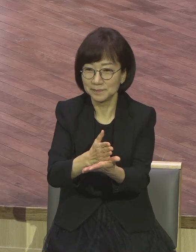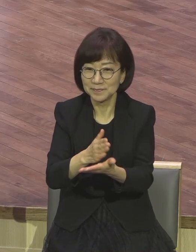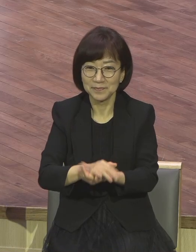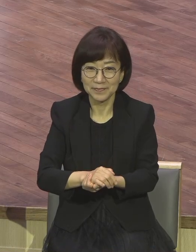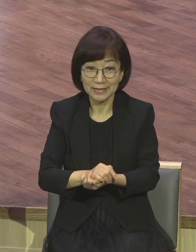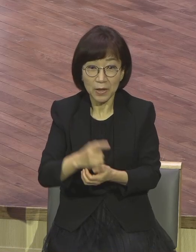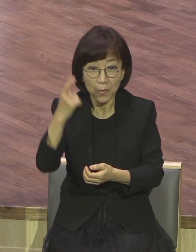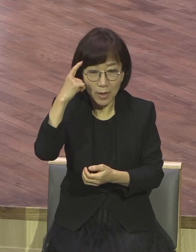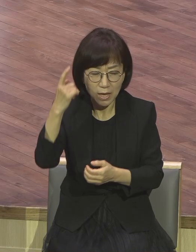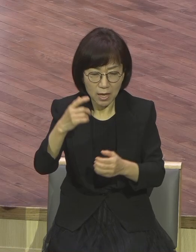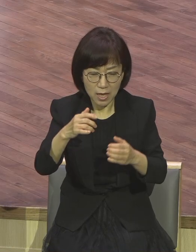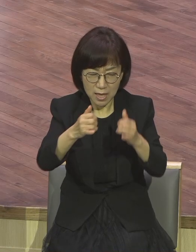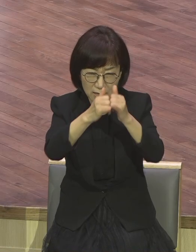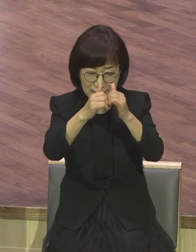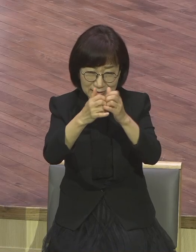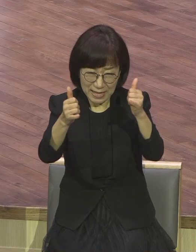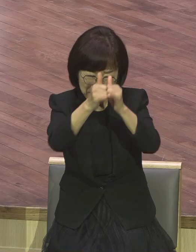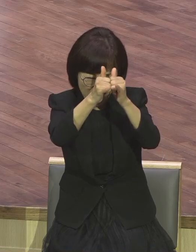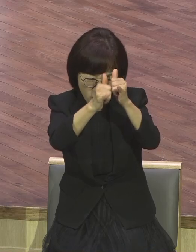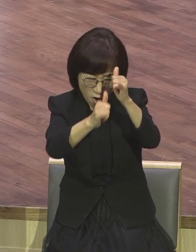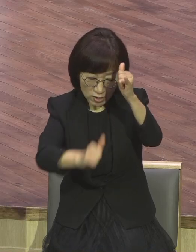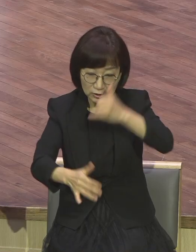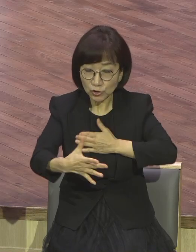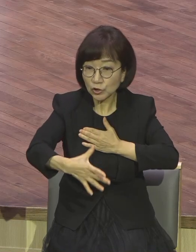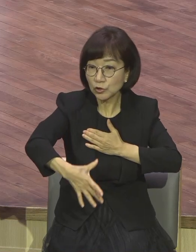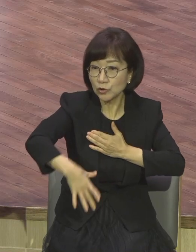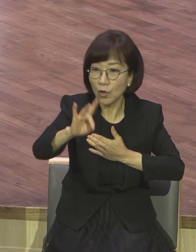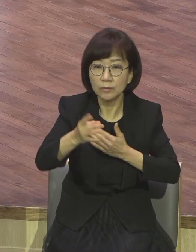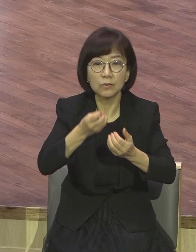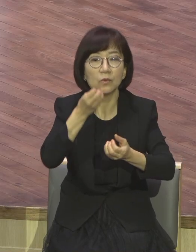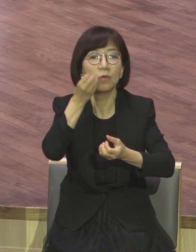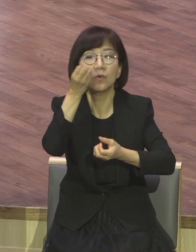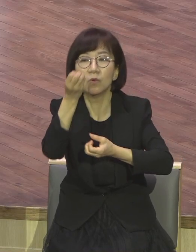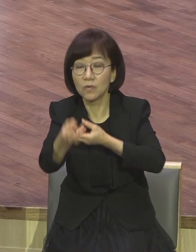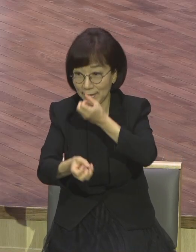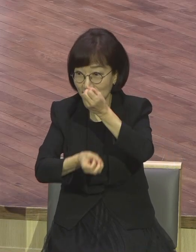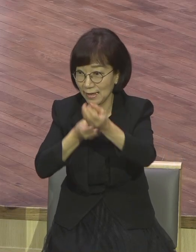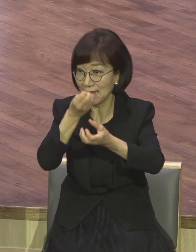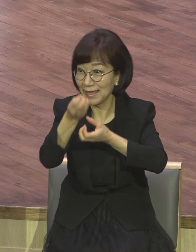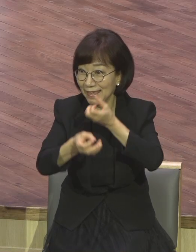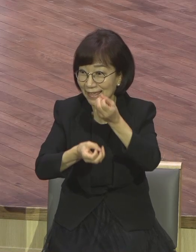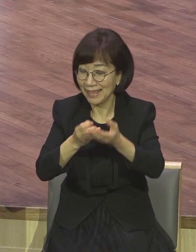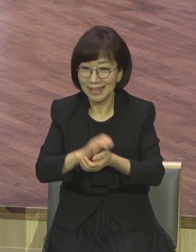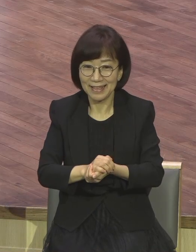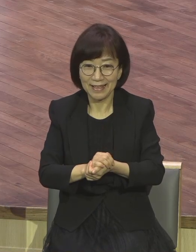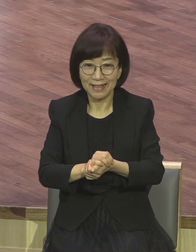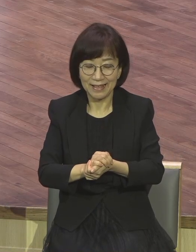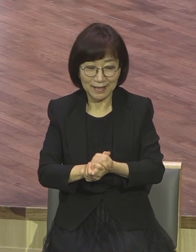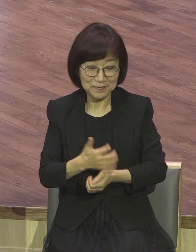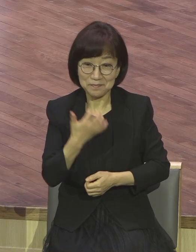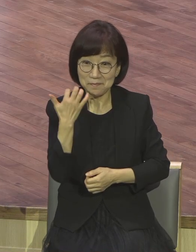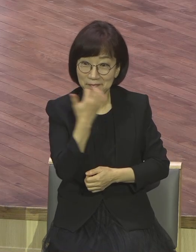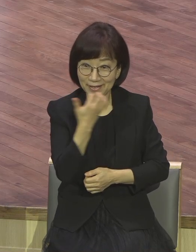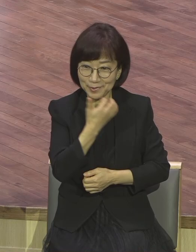인류 최초의 고백이란 말이에요. 이 고백을 하니까 베드로도 자기도 모르죠. 성령에